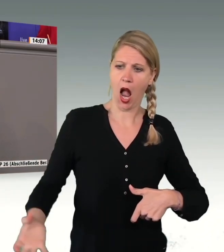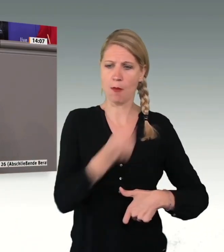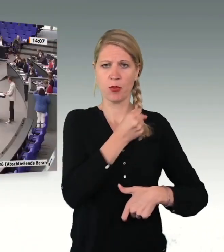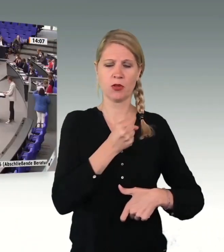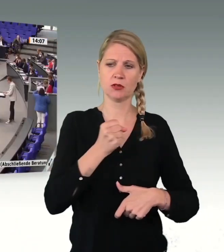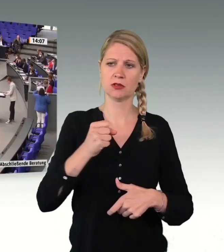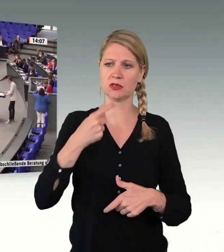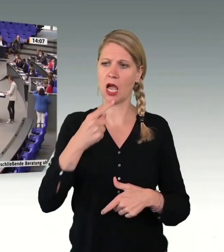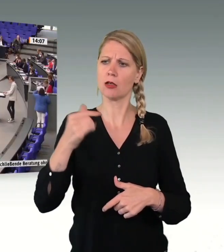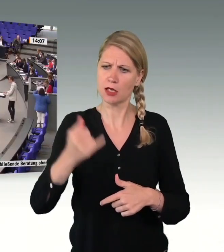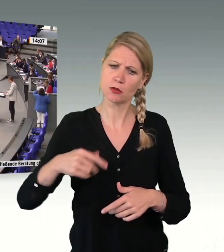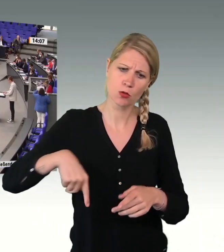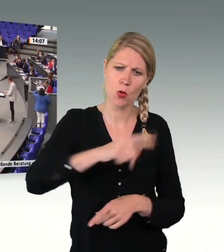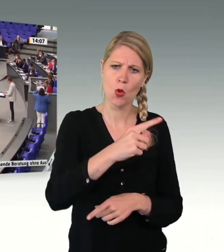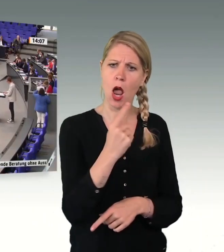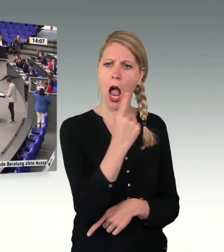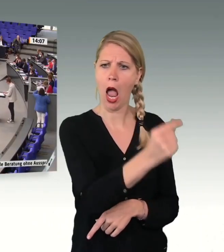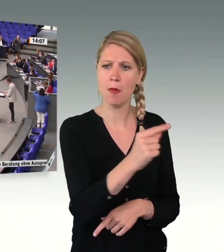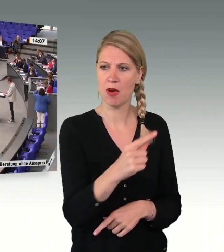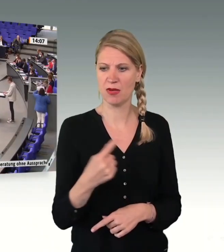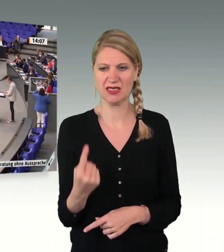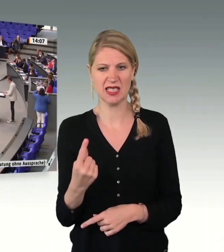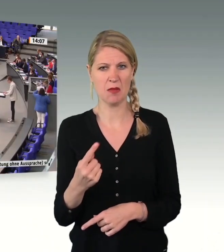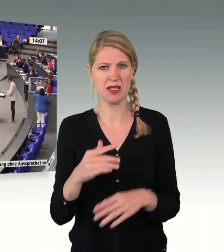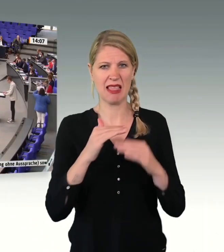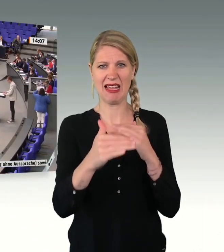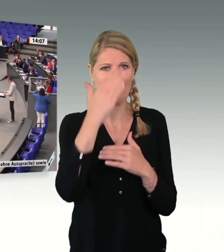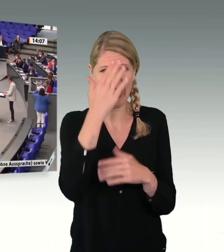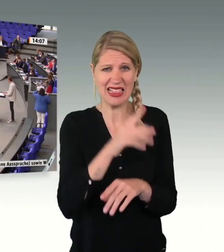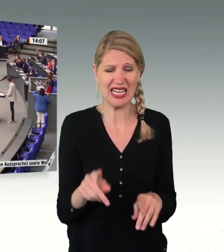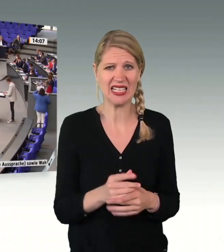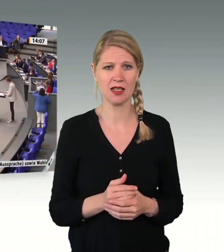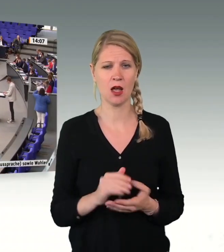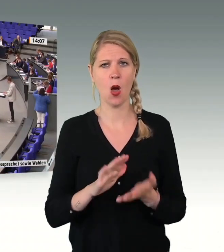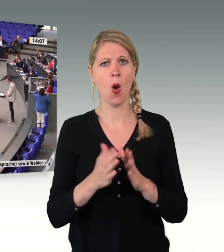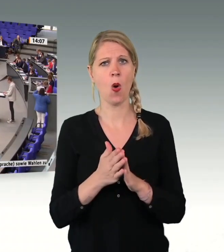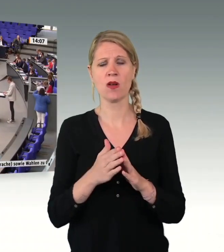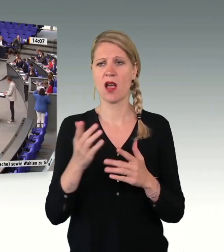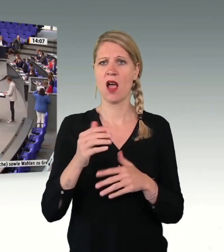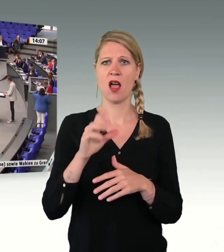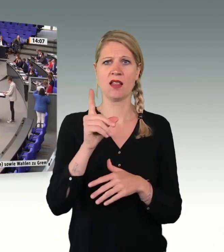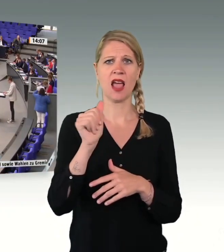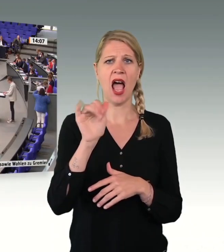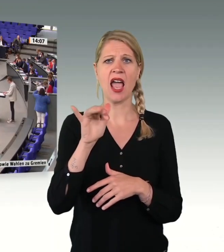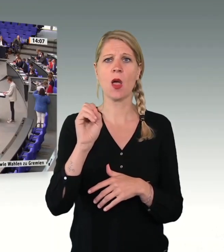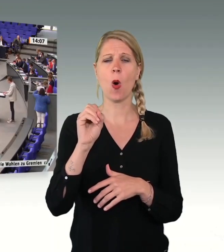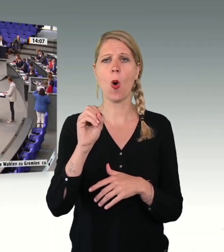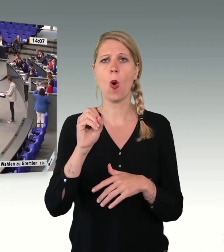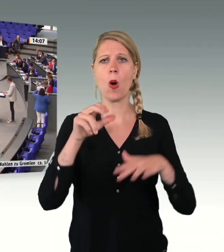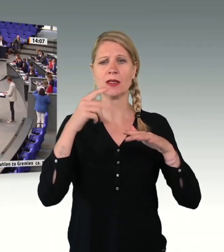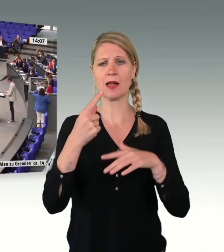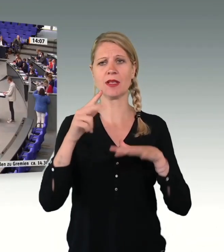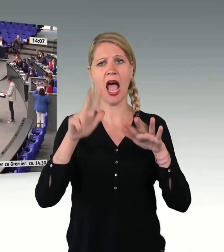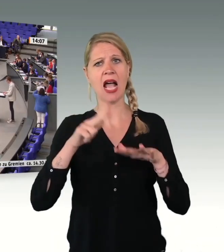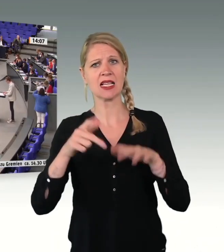betreten hat. Und erklären Sie dem 58-jährigen Dario, der seit Jahren arbeitet, eine Wohnung gefunden hat und nur wegen Papierkram